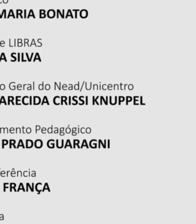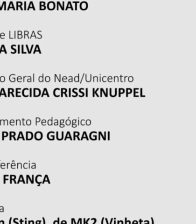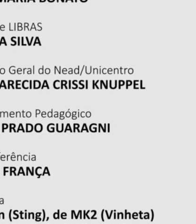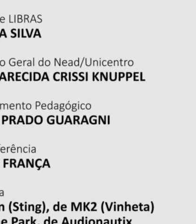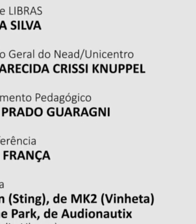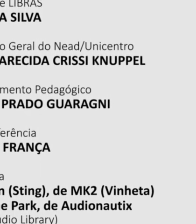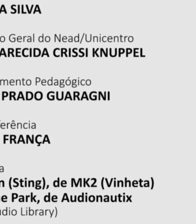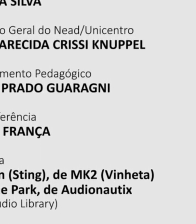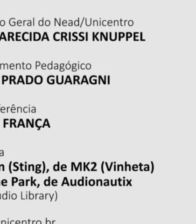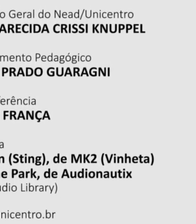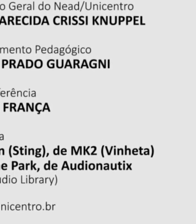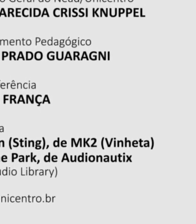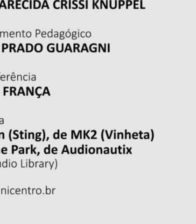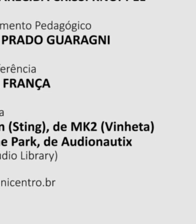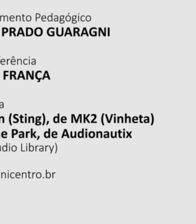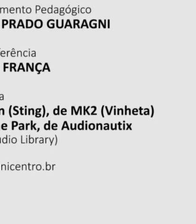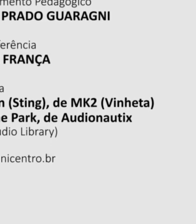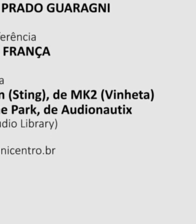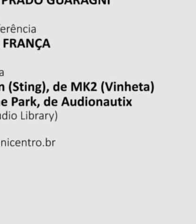Tchau,